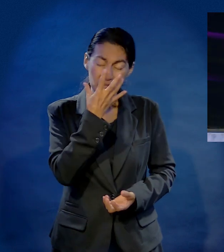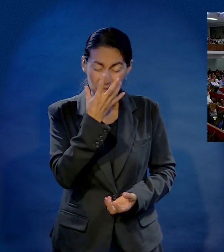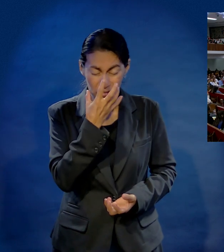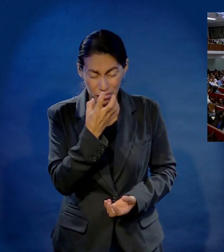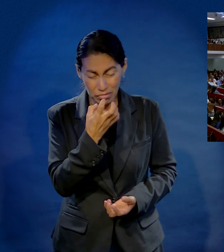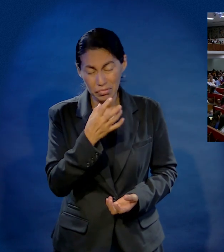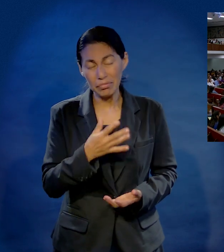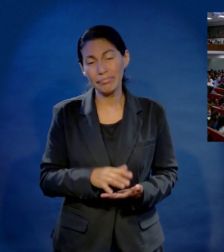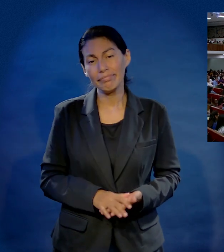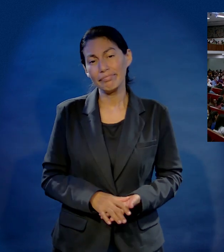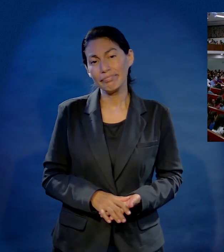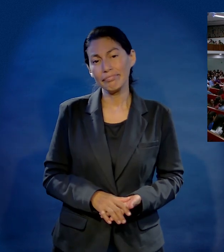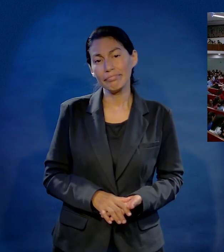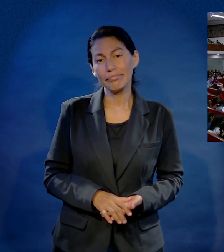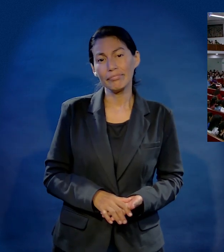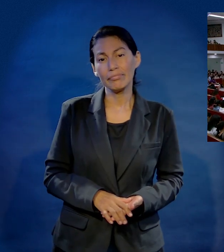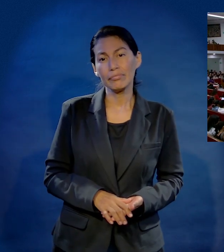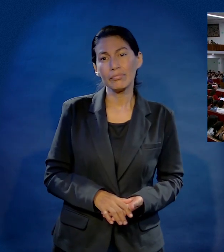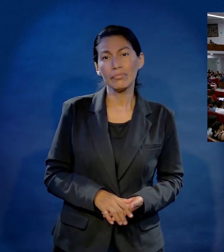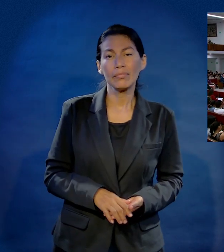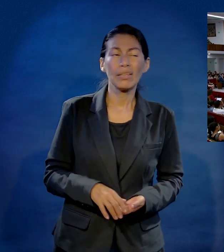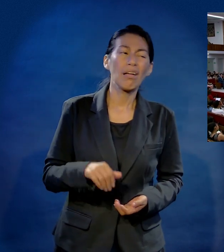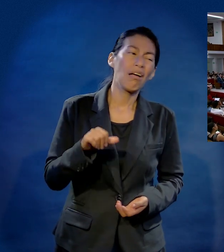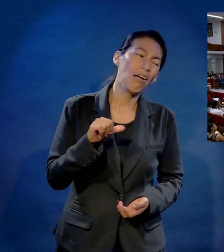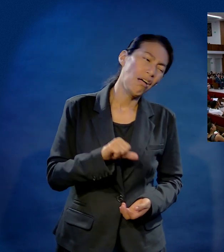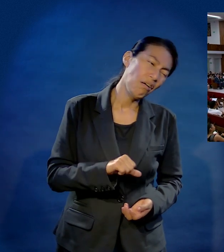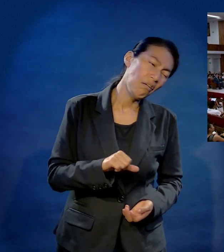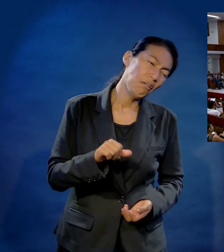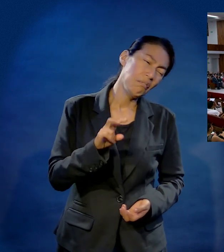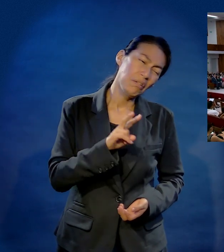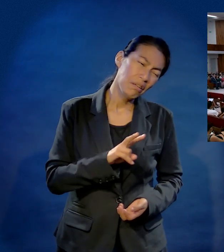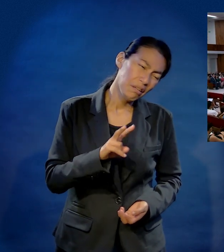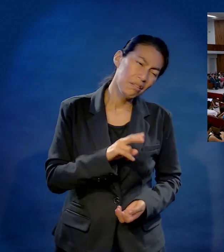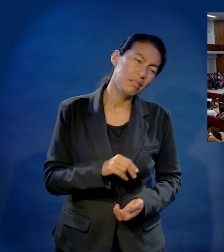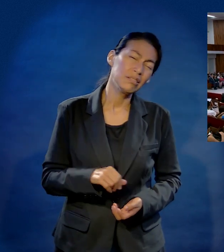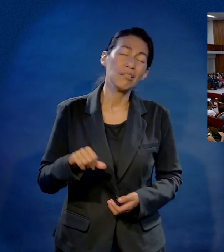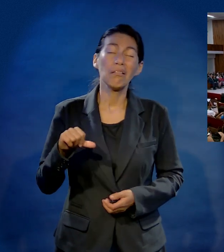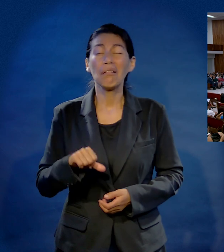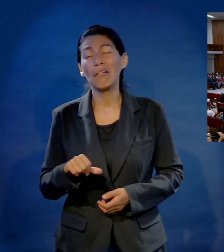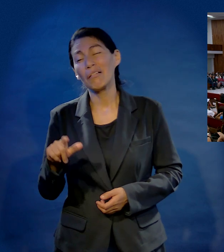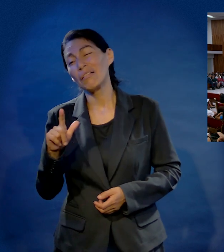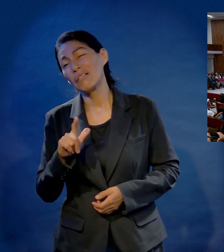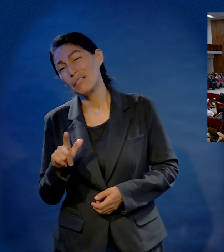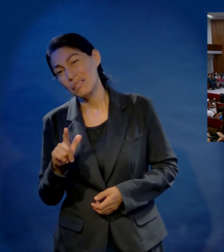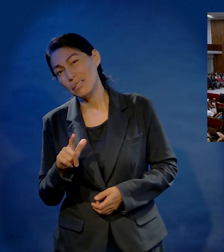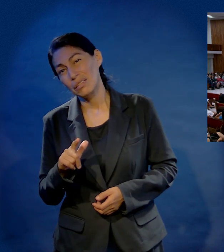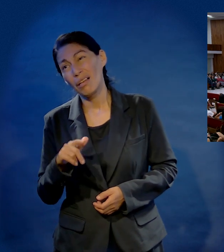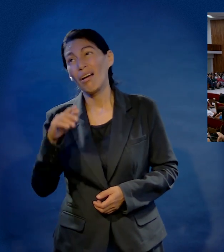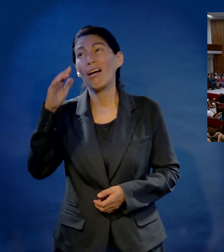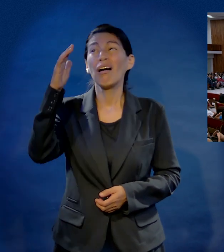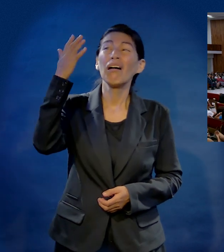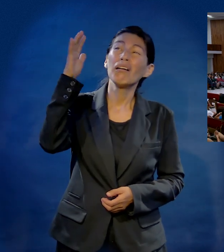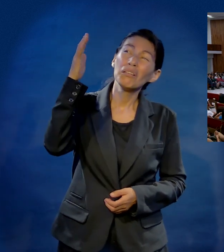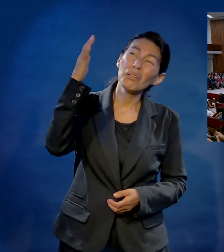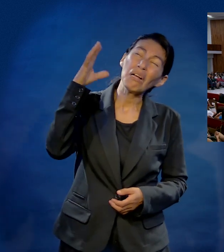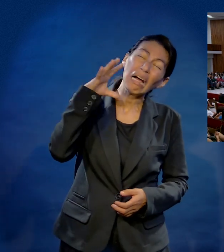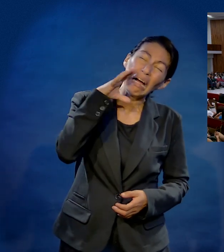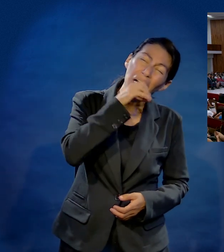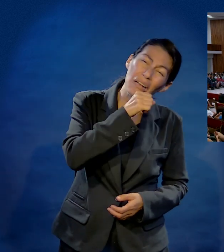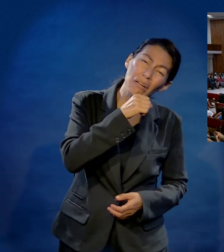tiempo, siempre está, ay, es lunes, y el viernes, ay, es viernes. Salió el sol,